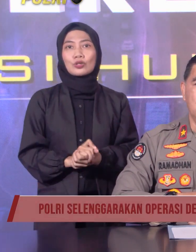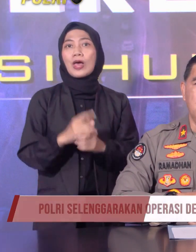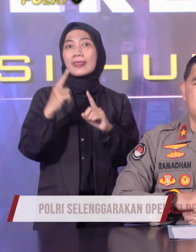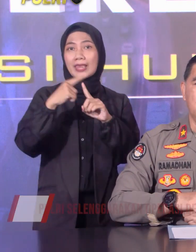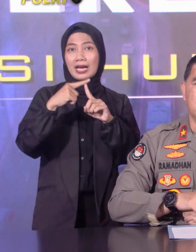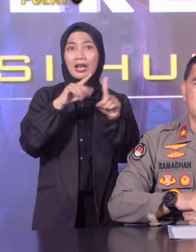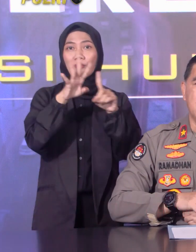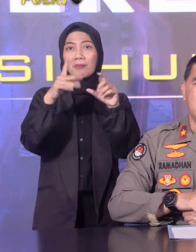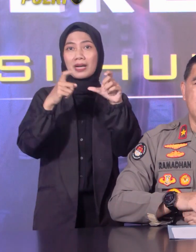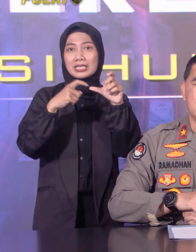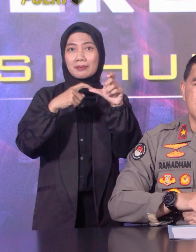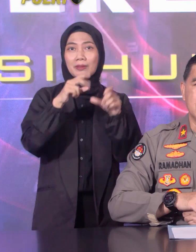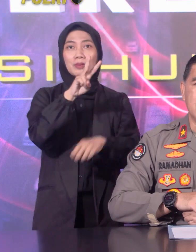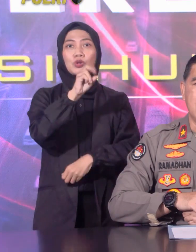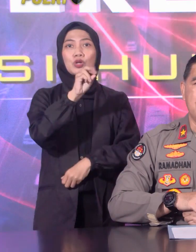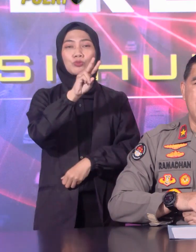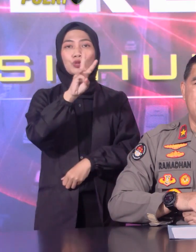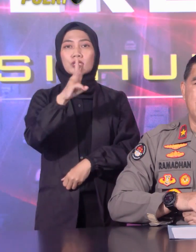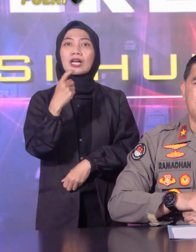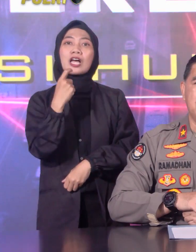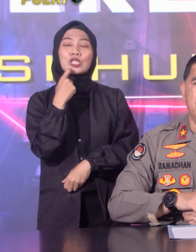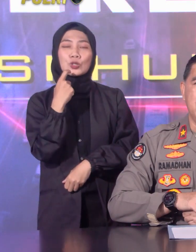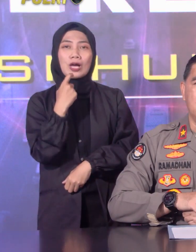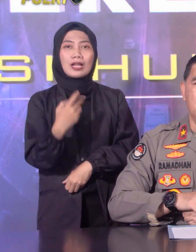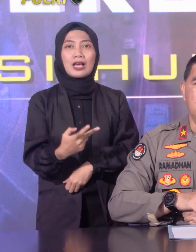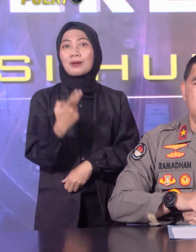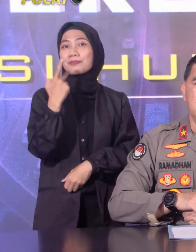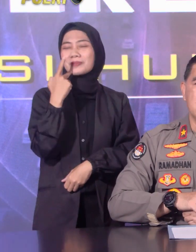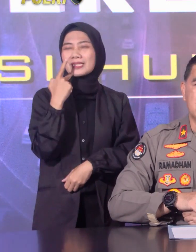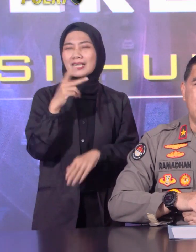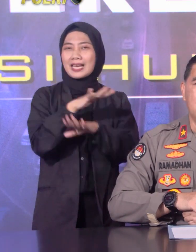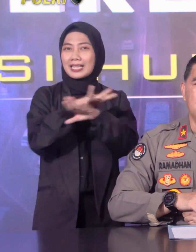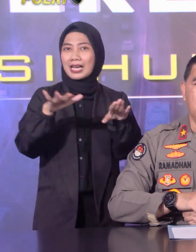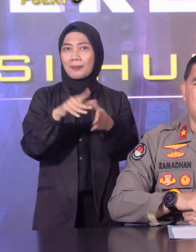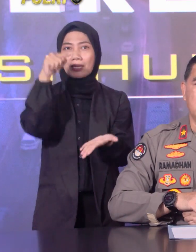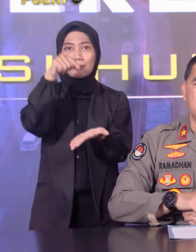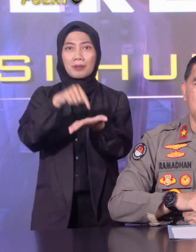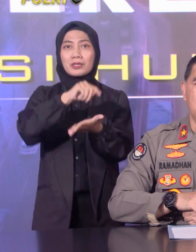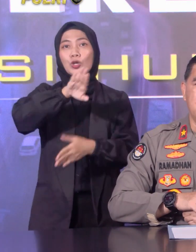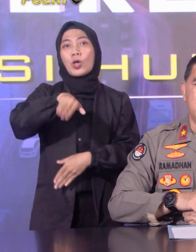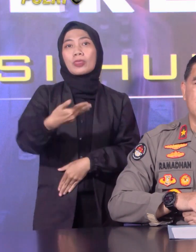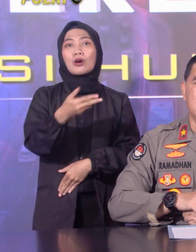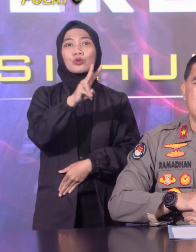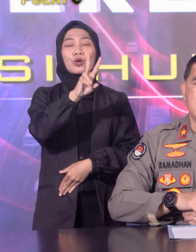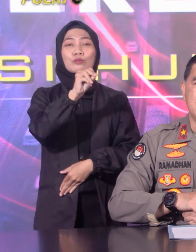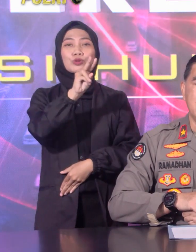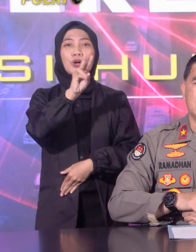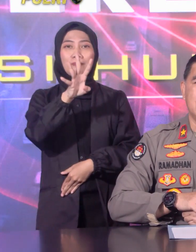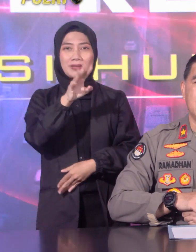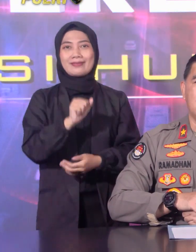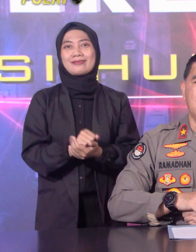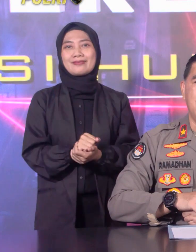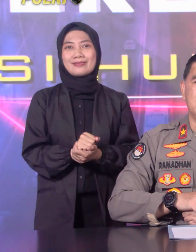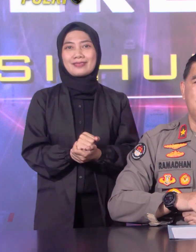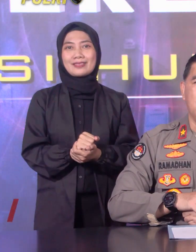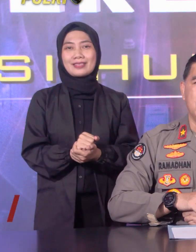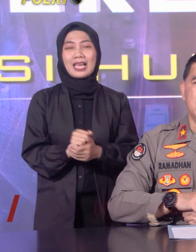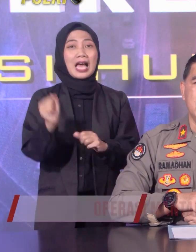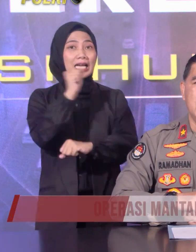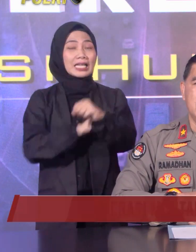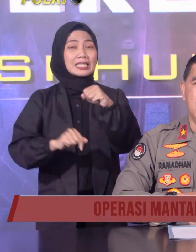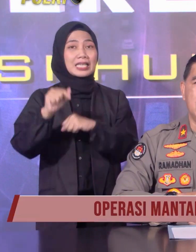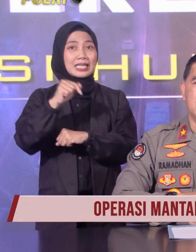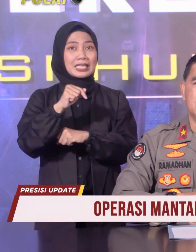2023 tentang pengamanan pemilihan umum tahun 2024 yang dilaksanakan oleh Mabes